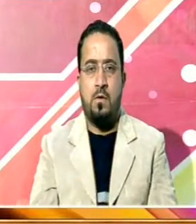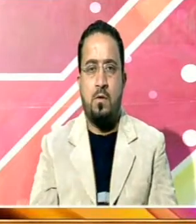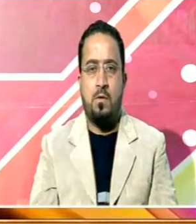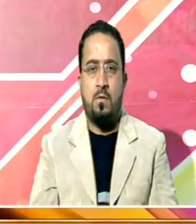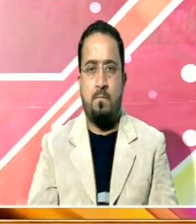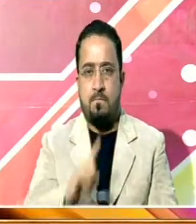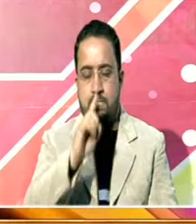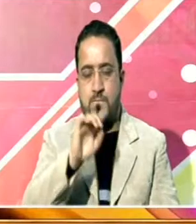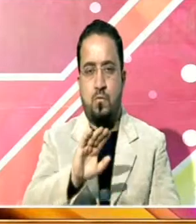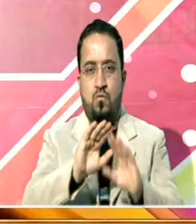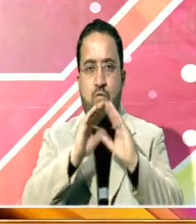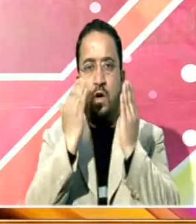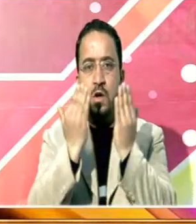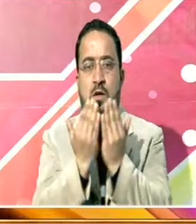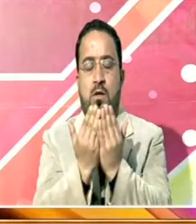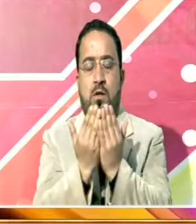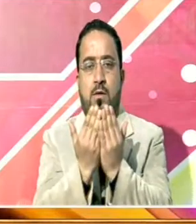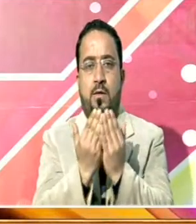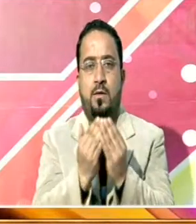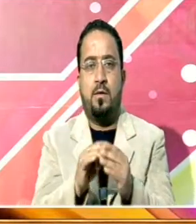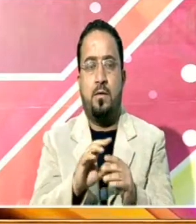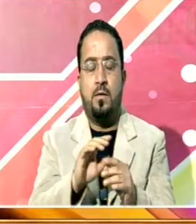منل اقوامی دن منایا جائے گا